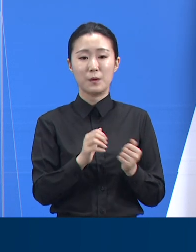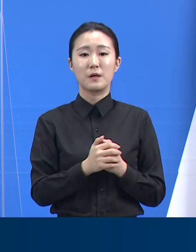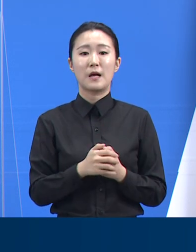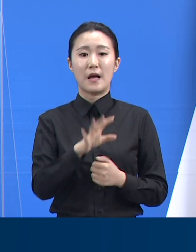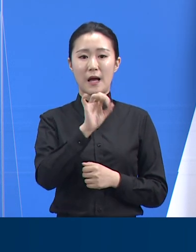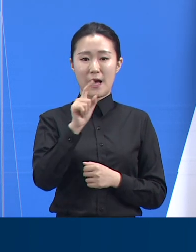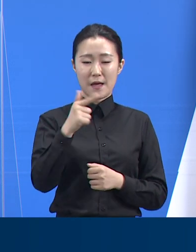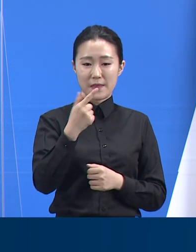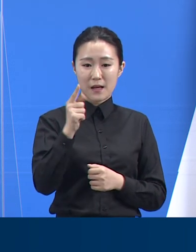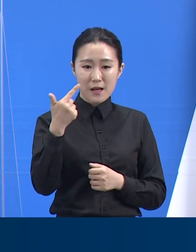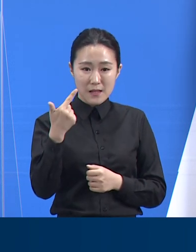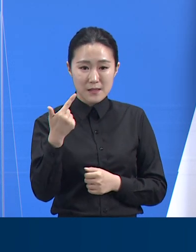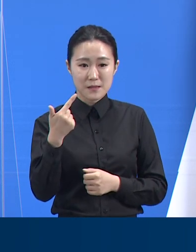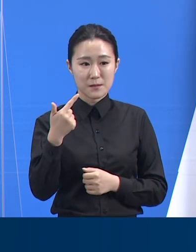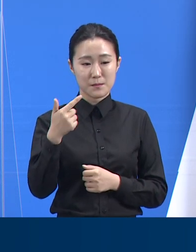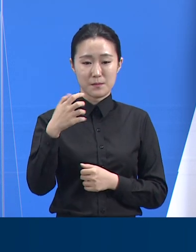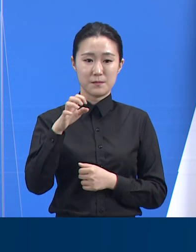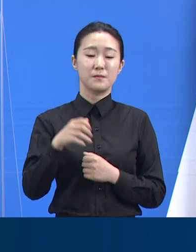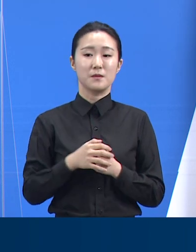발생했습니다.